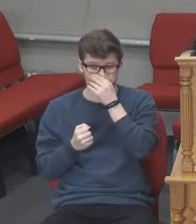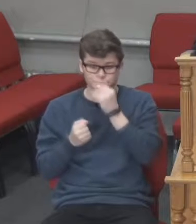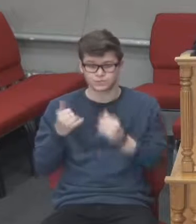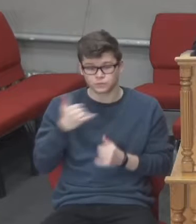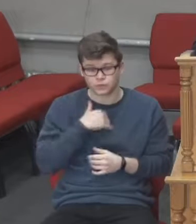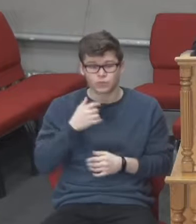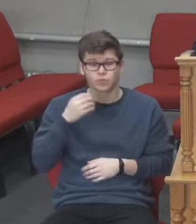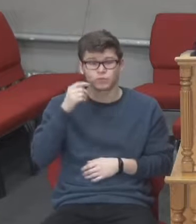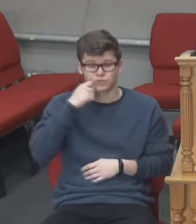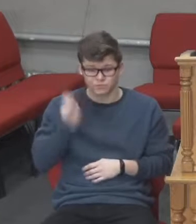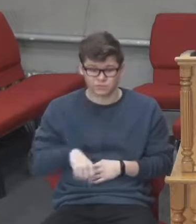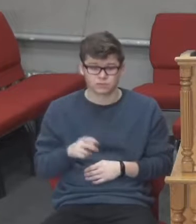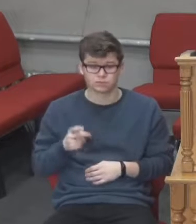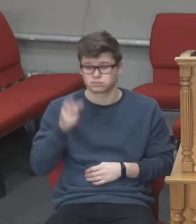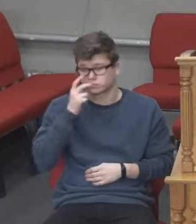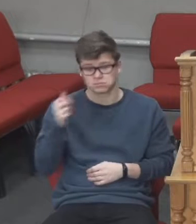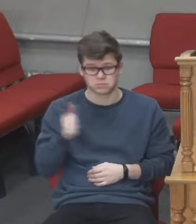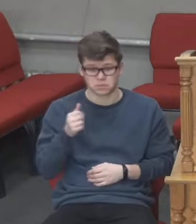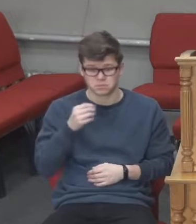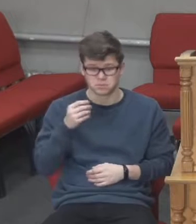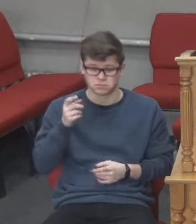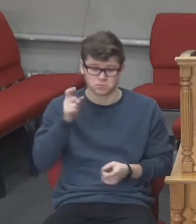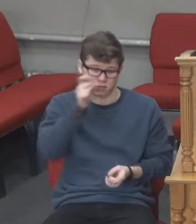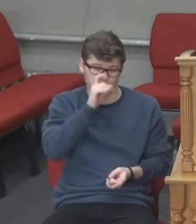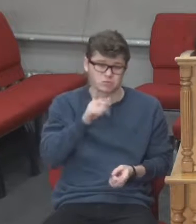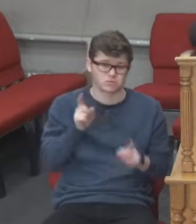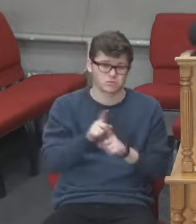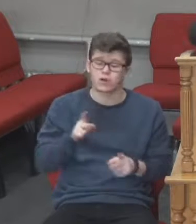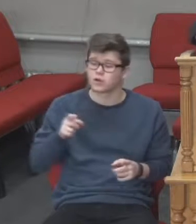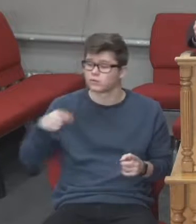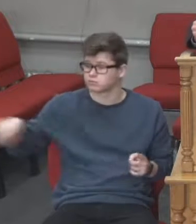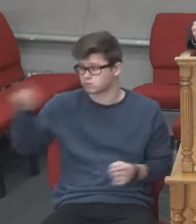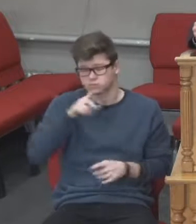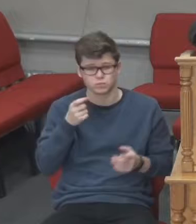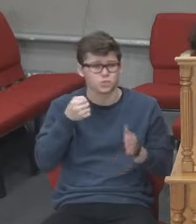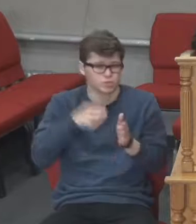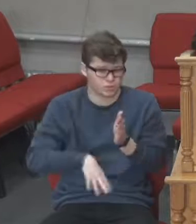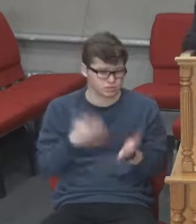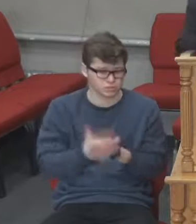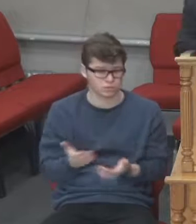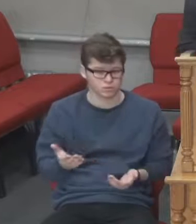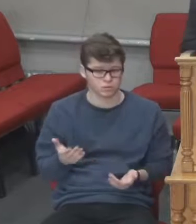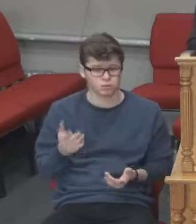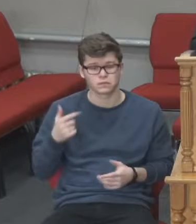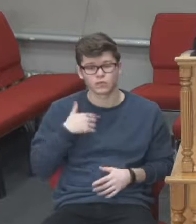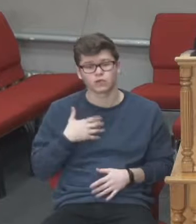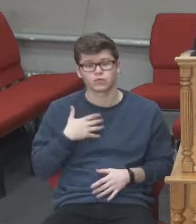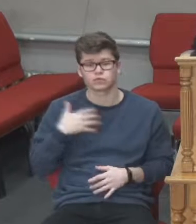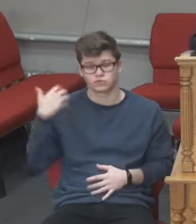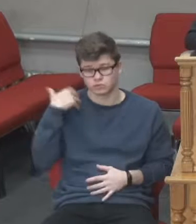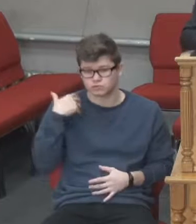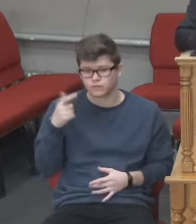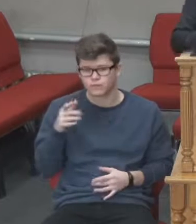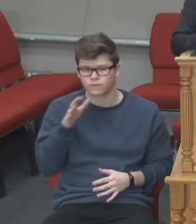набагато краще, ніж в багатьох інших країнах. Наша влада, вона вчасно відреагувала. І ми, брати і